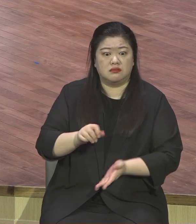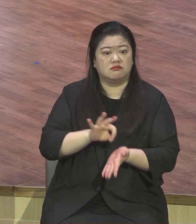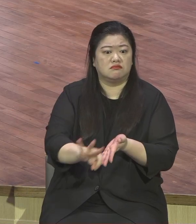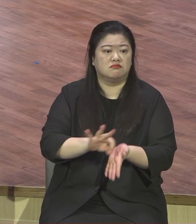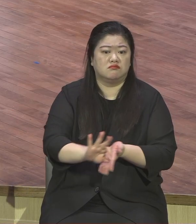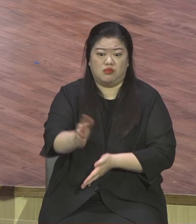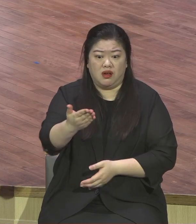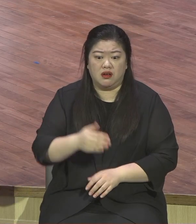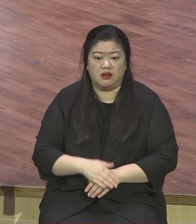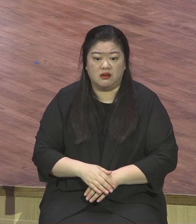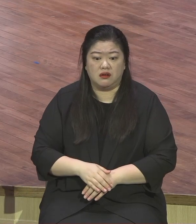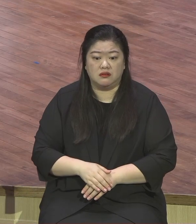사람들이니까